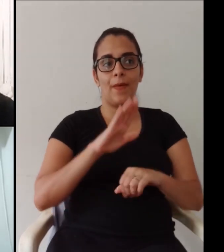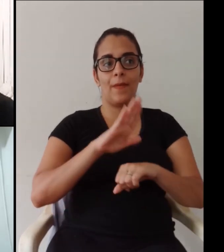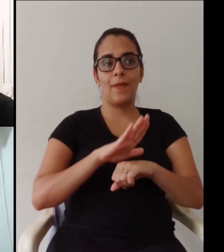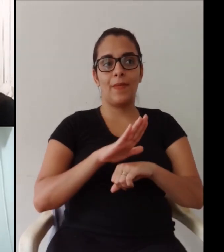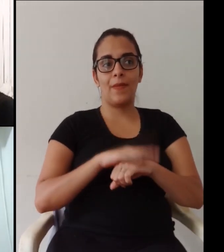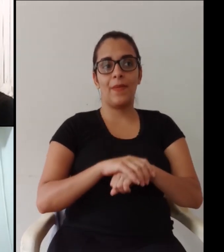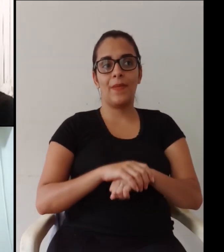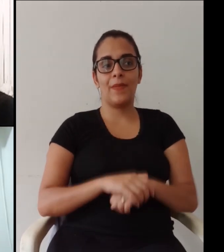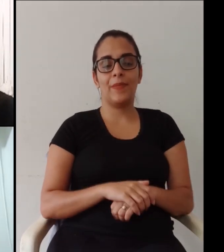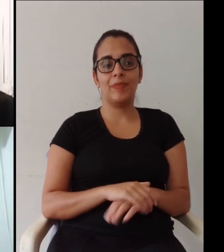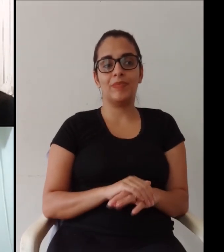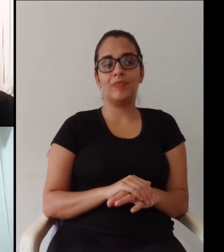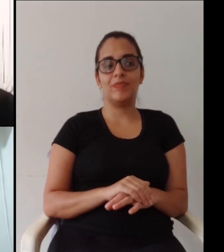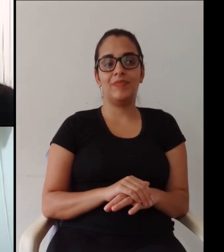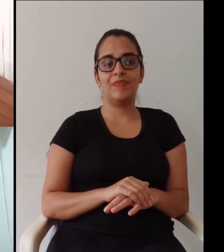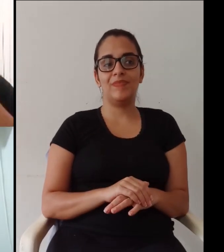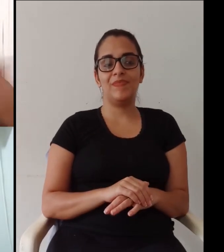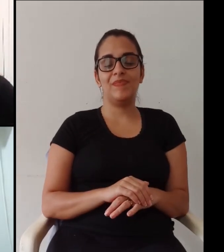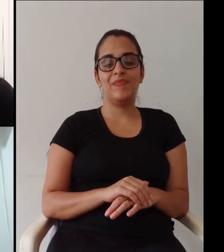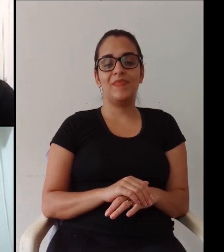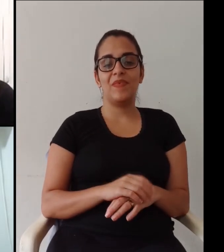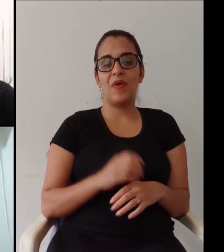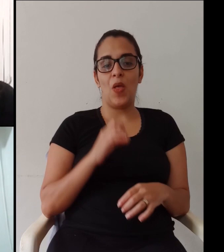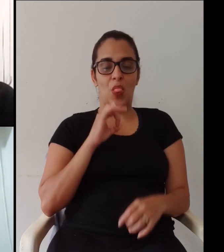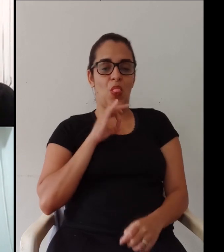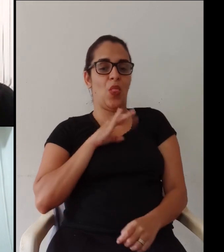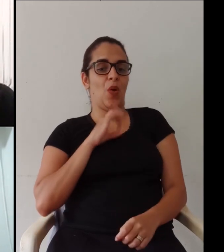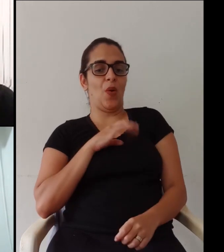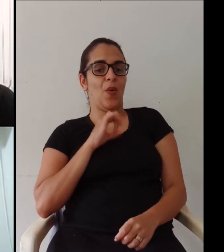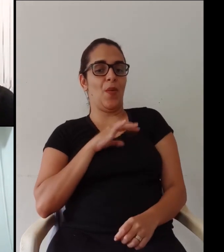Mariela foi sucesso Dali sucesso